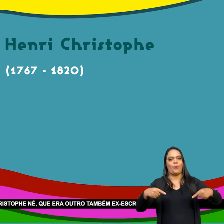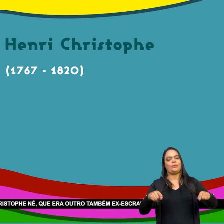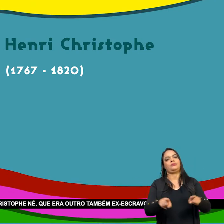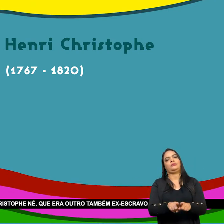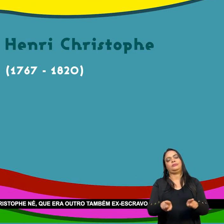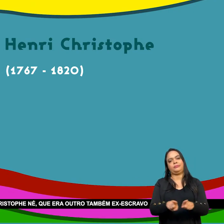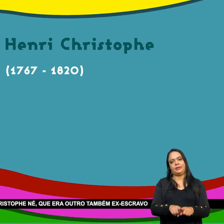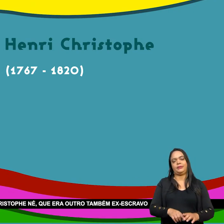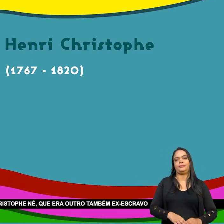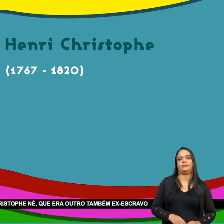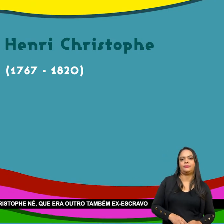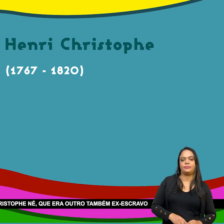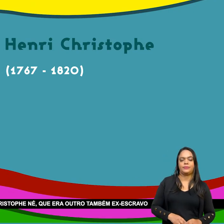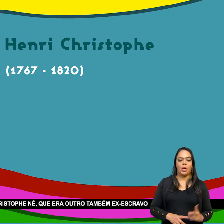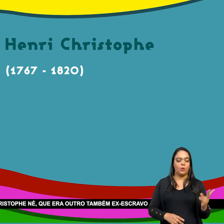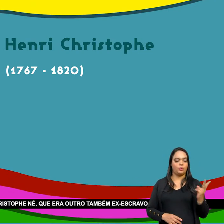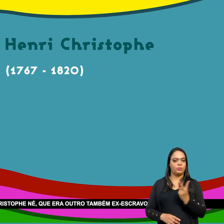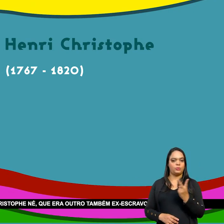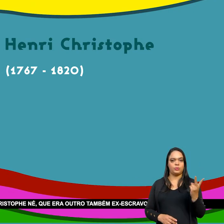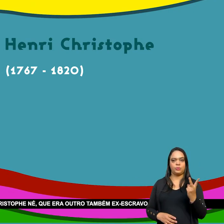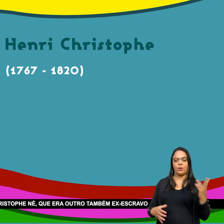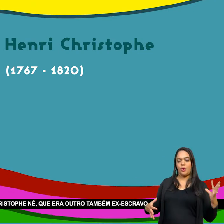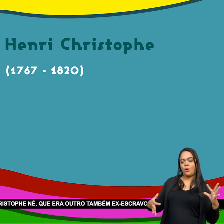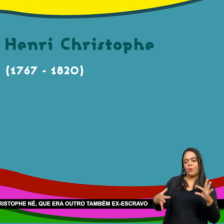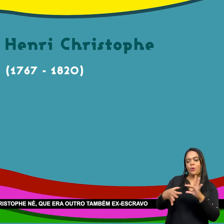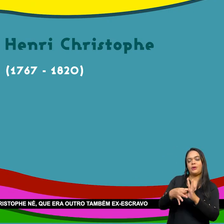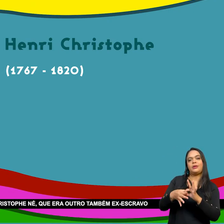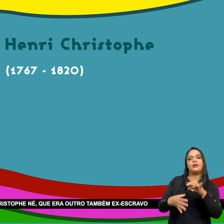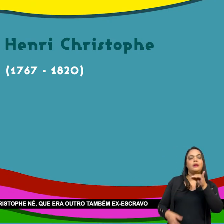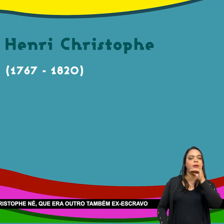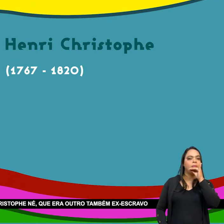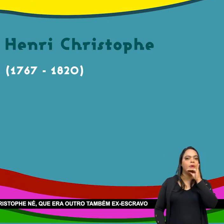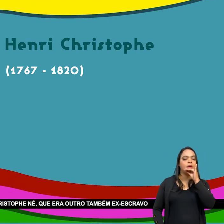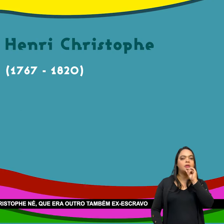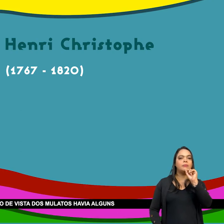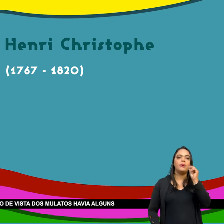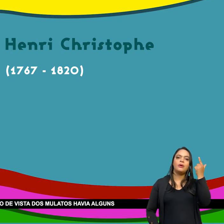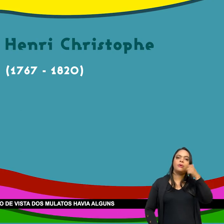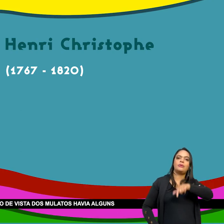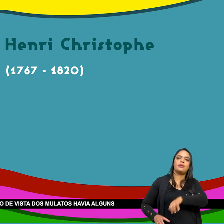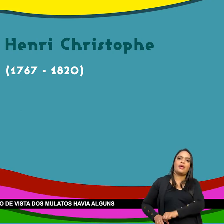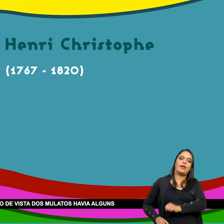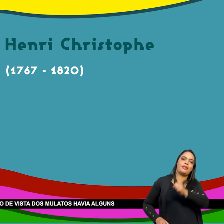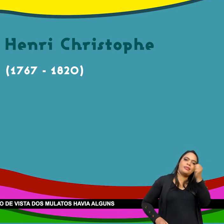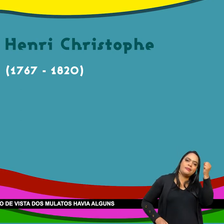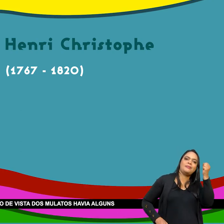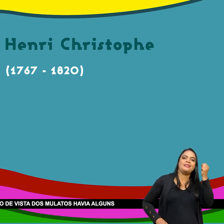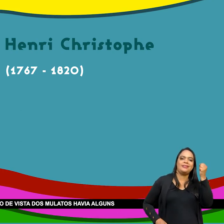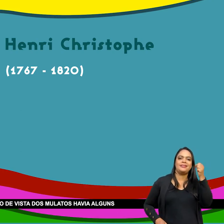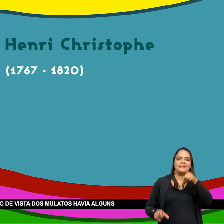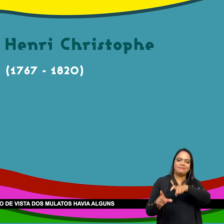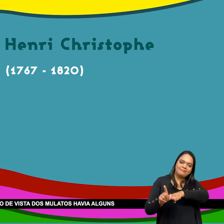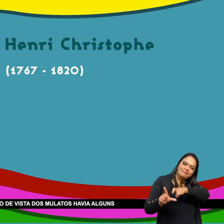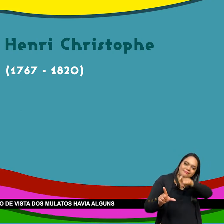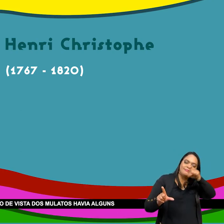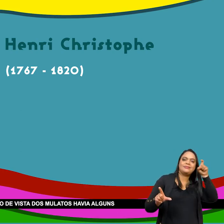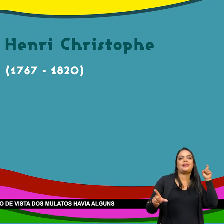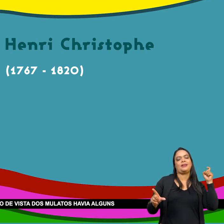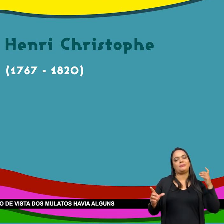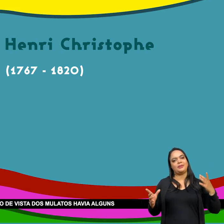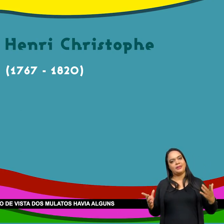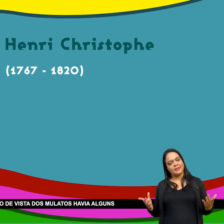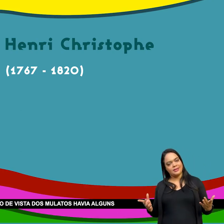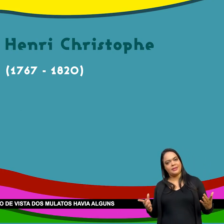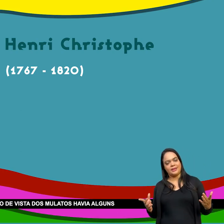O Henrique Christoph Que era outro Também Ex-escravo Que se tornou Presidente E depois